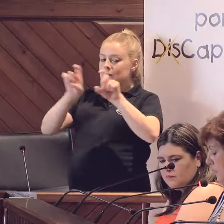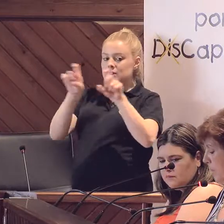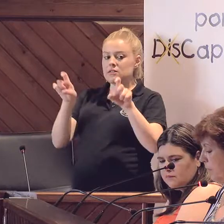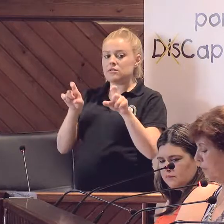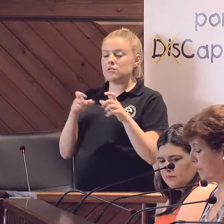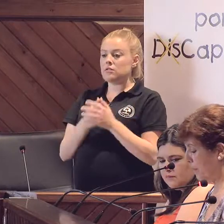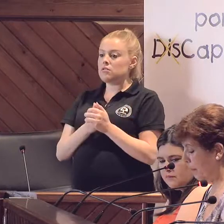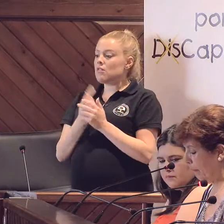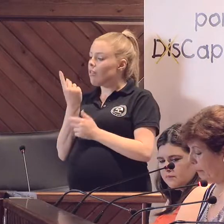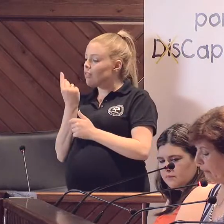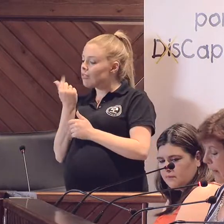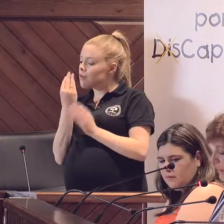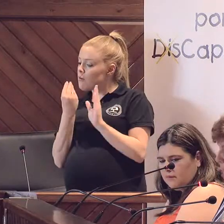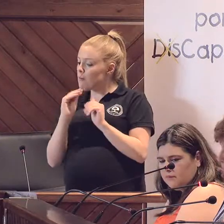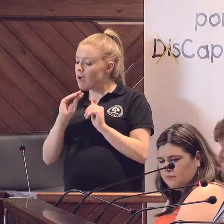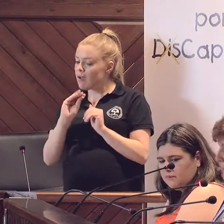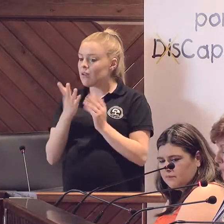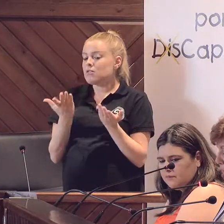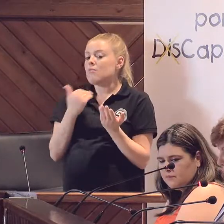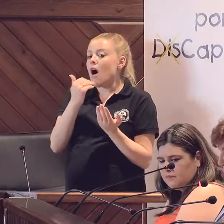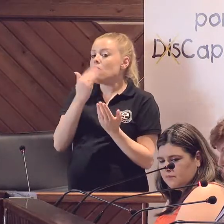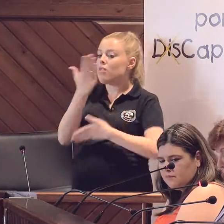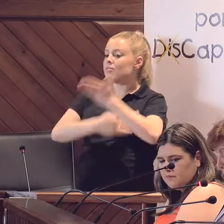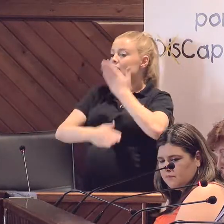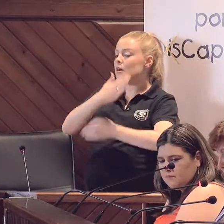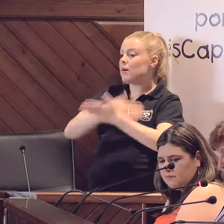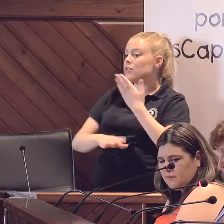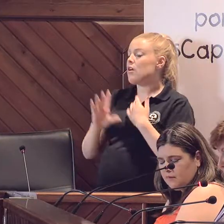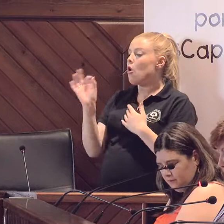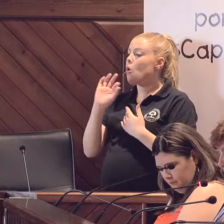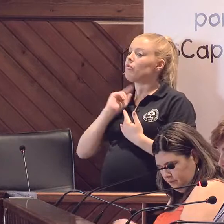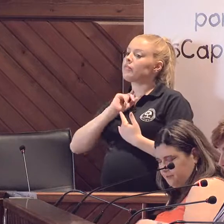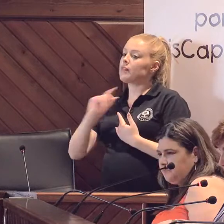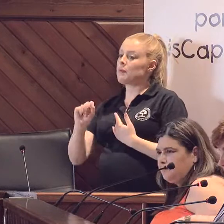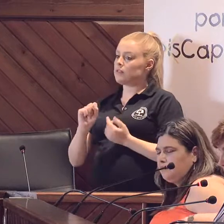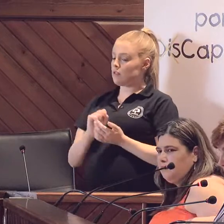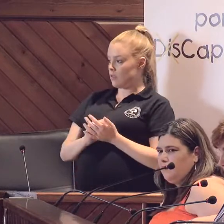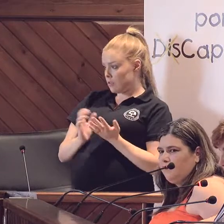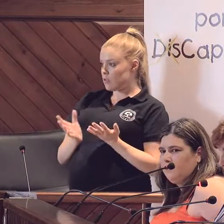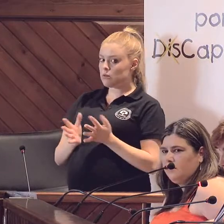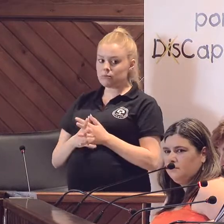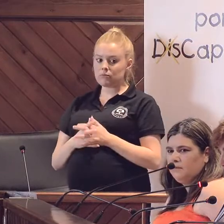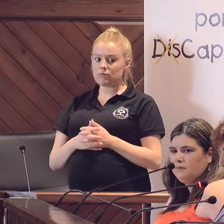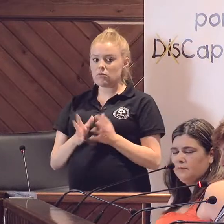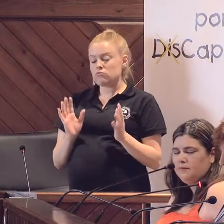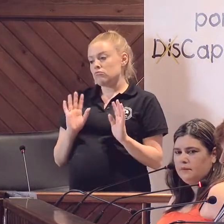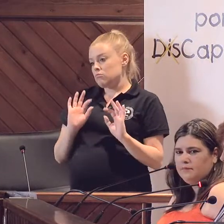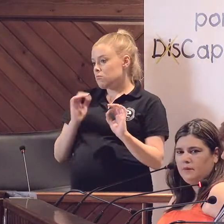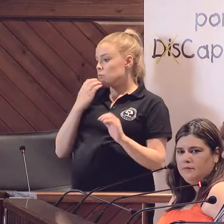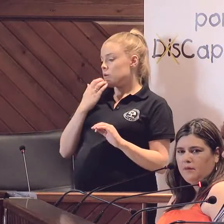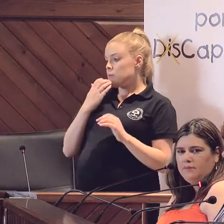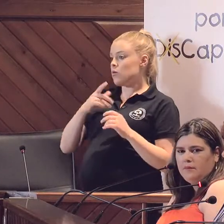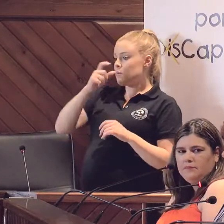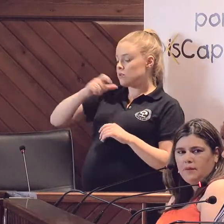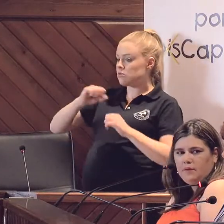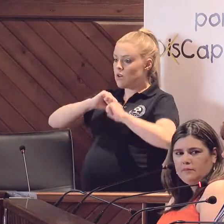diera una serie de bonificaciones para las personas que sufran alguna discapacidad o dependencia. Sobre todo, los mayores dependientes